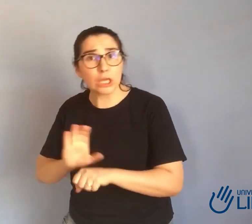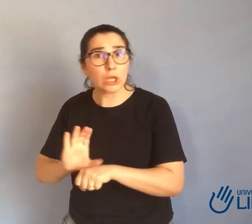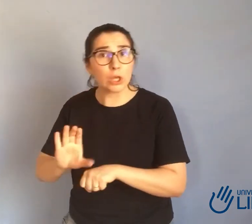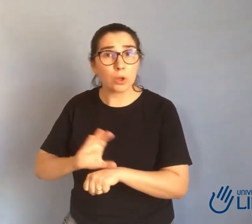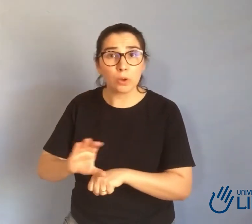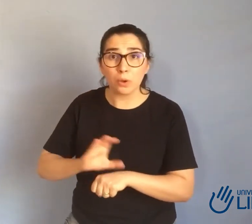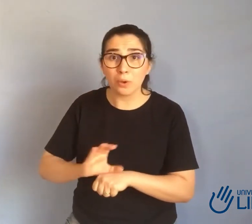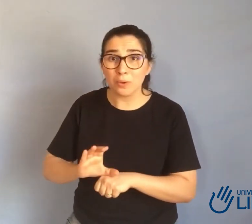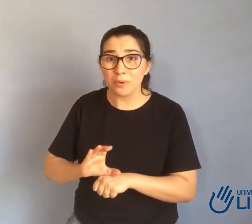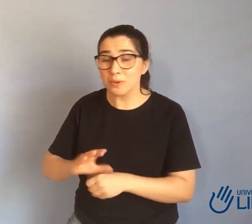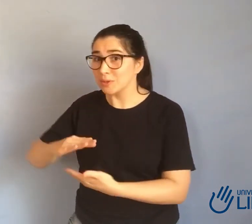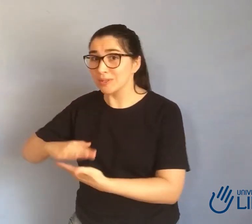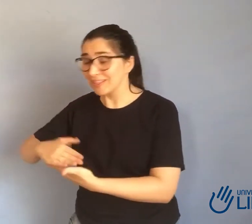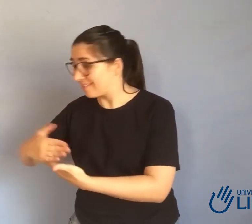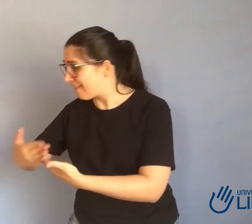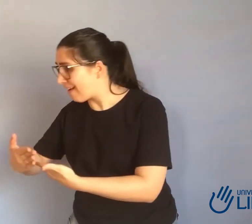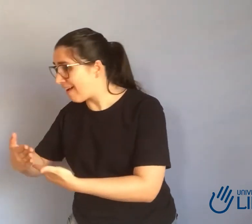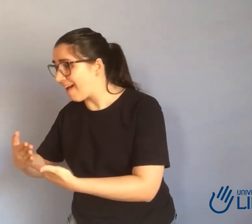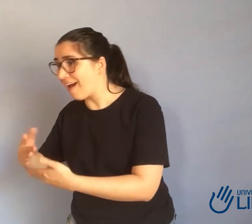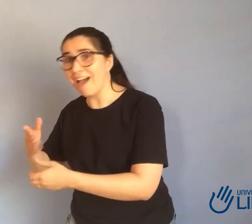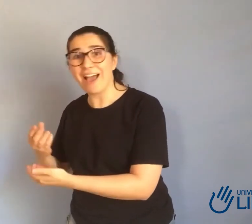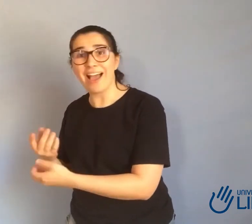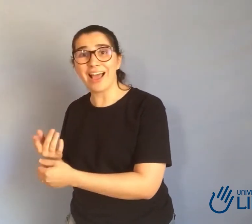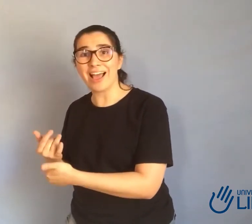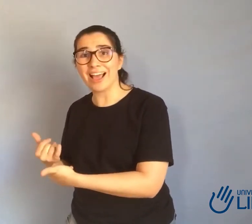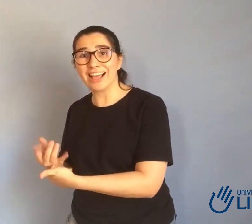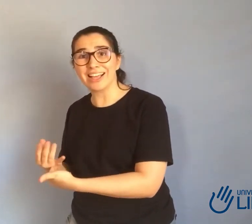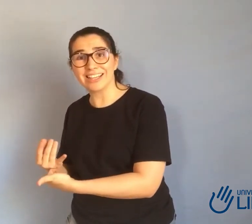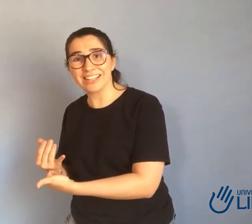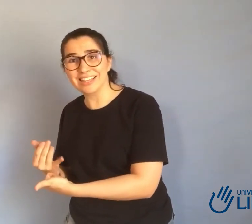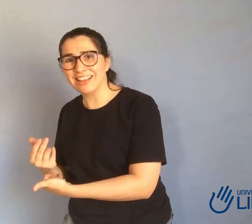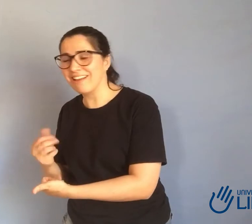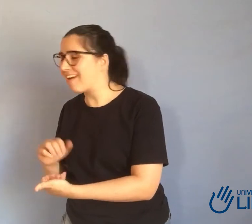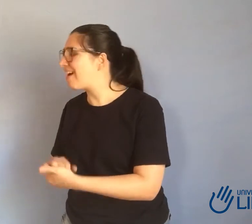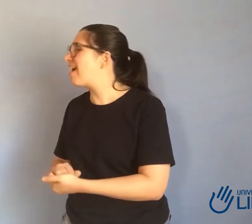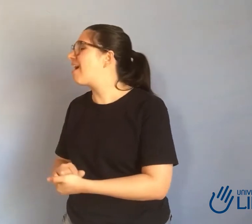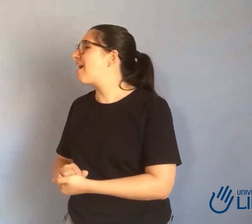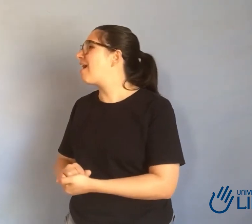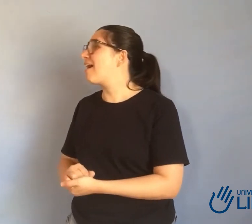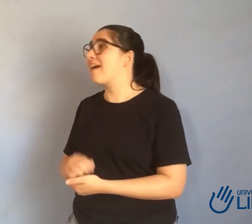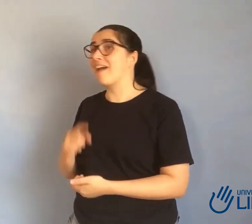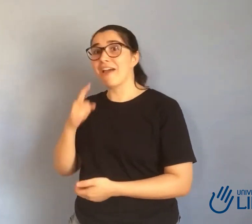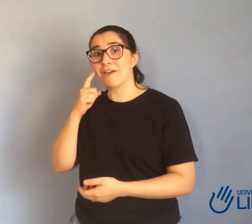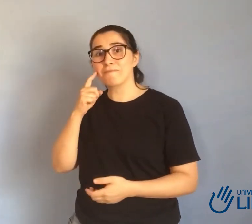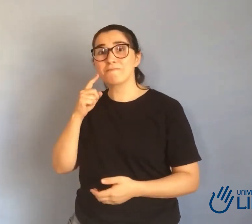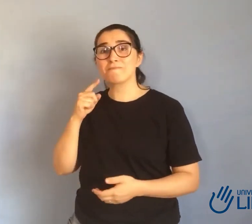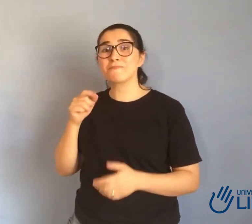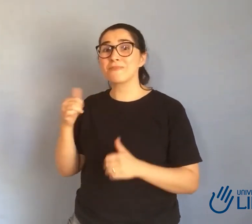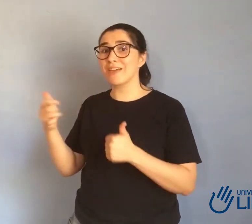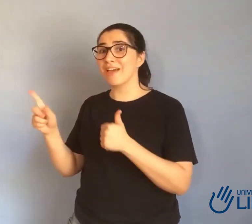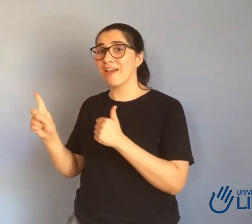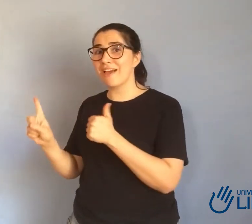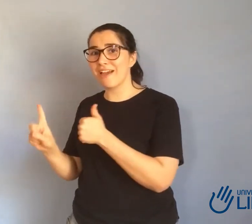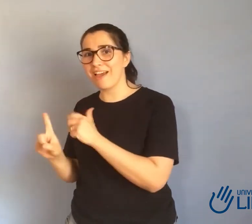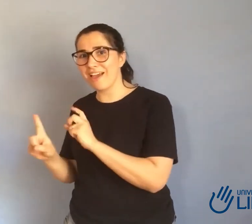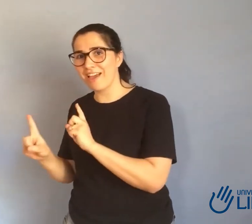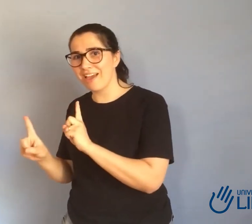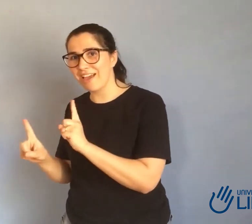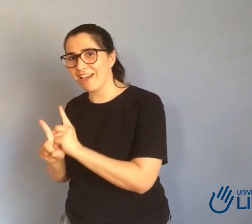grávida e ficava difícil para mim ficar me deslocando para o cursinho a todo momento. E eu